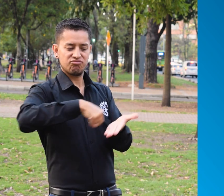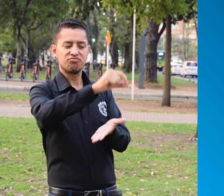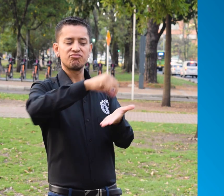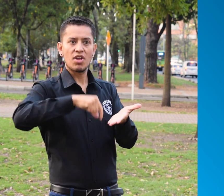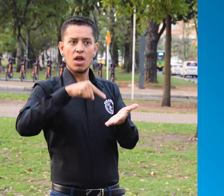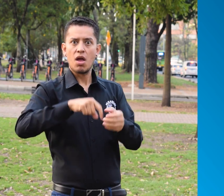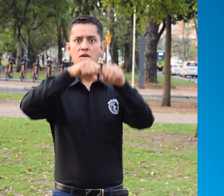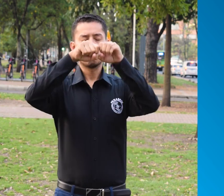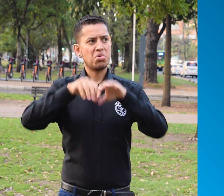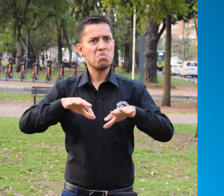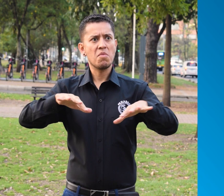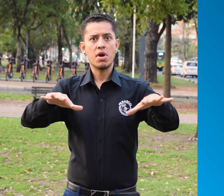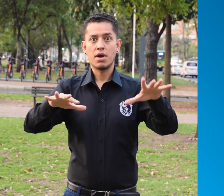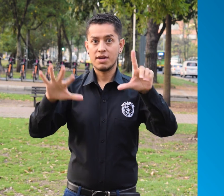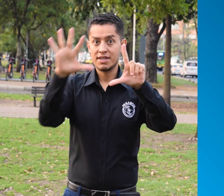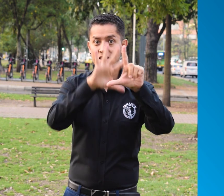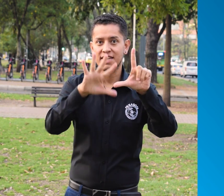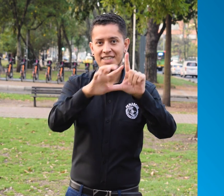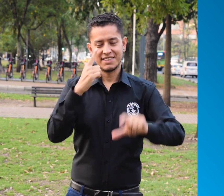A continuación vemos un video de ese momento.